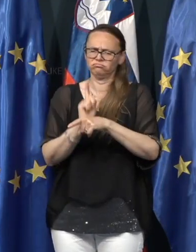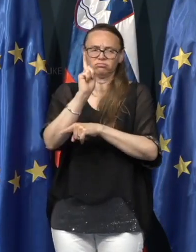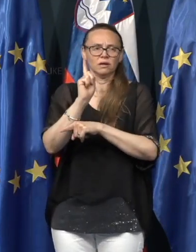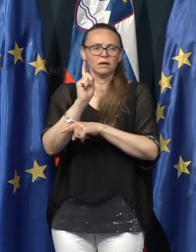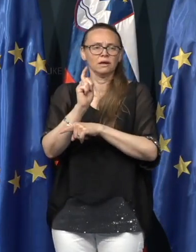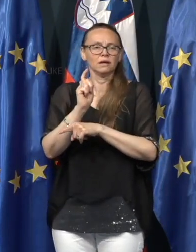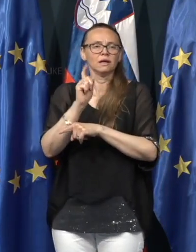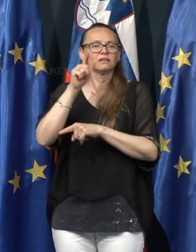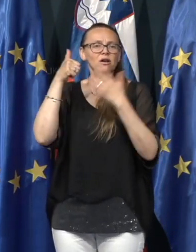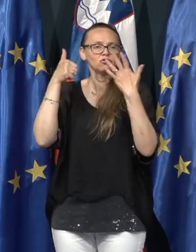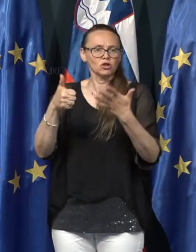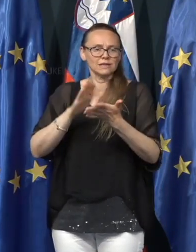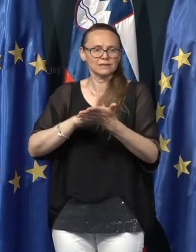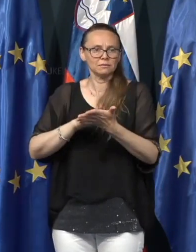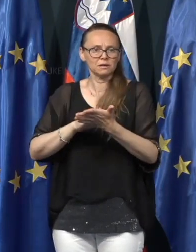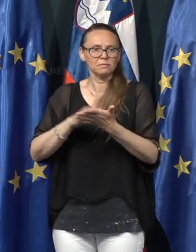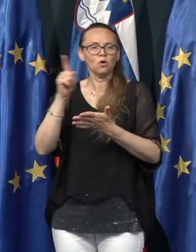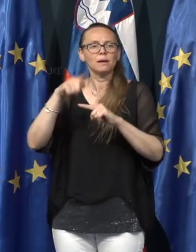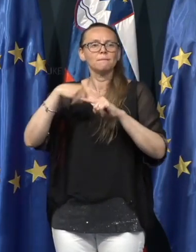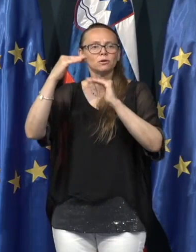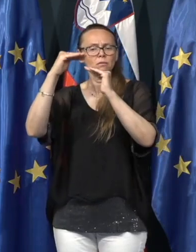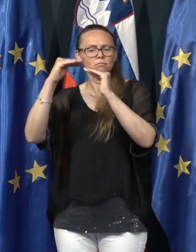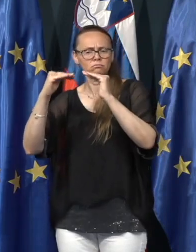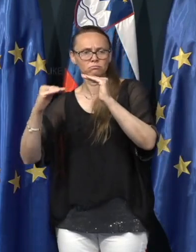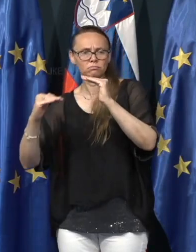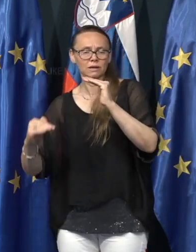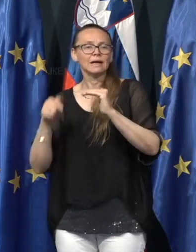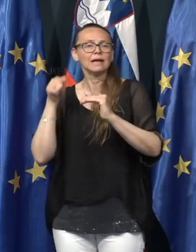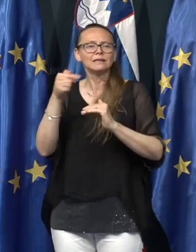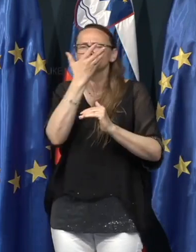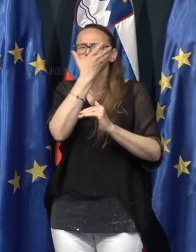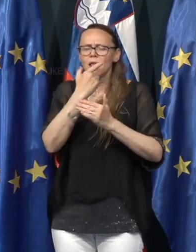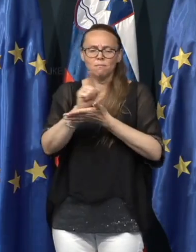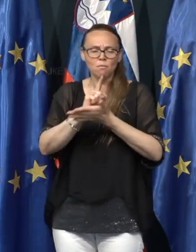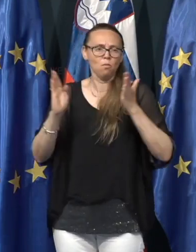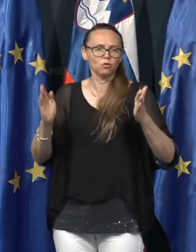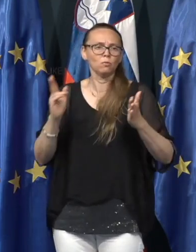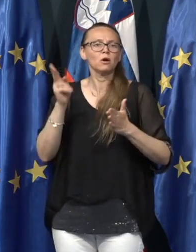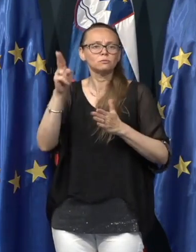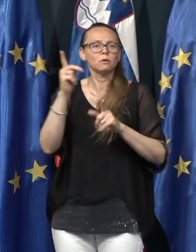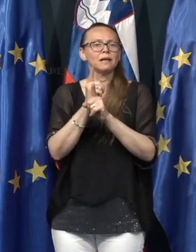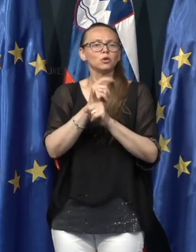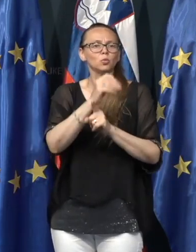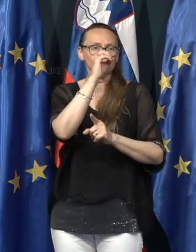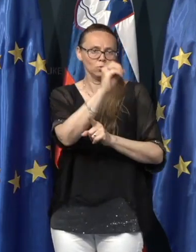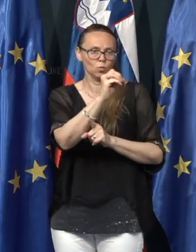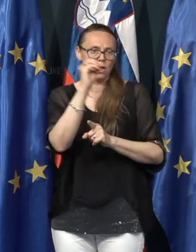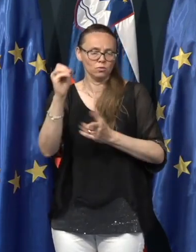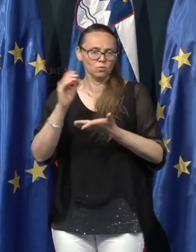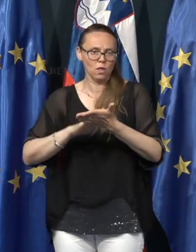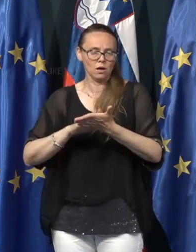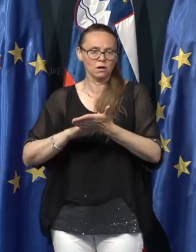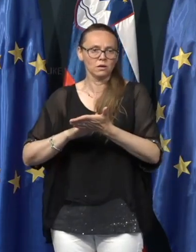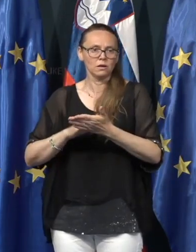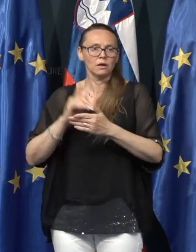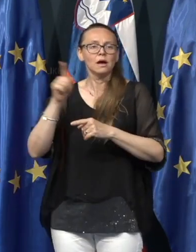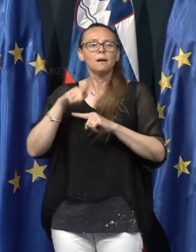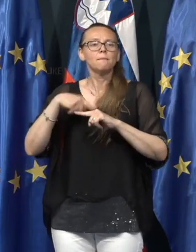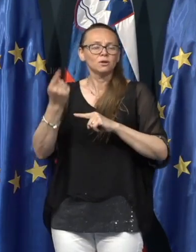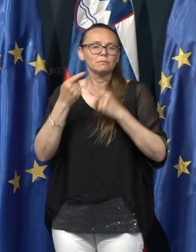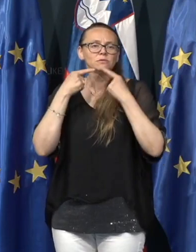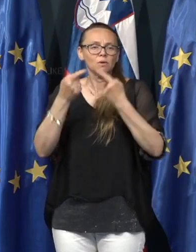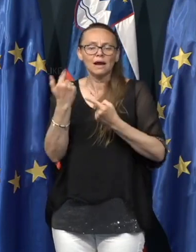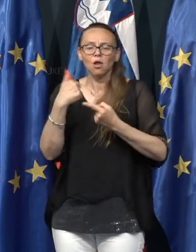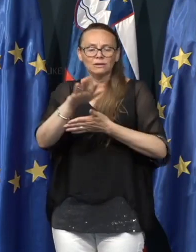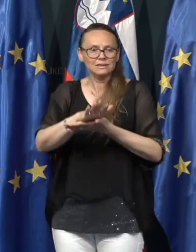62 primiri in potem upadanje, tisto lepo obdobje, ko smo imeli tudi nule in seveda potem tisto, ko smo